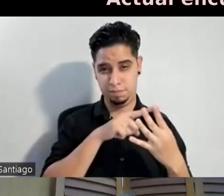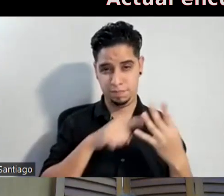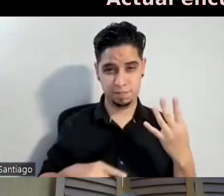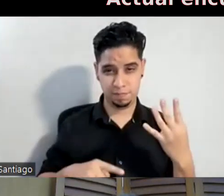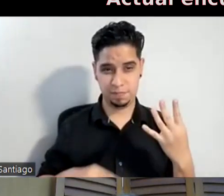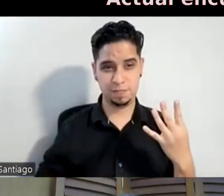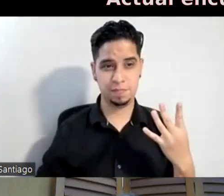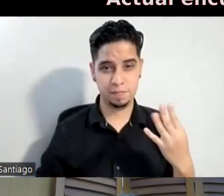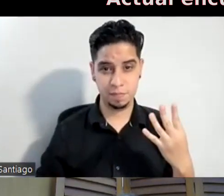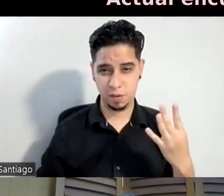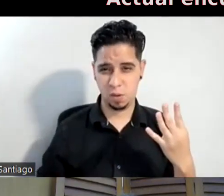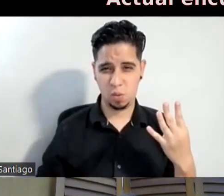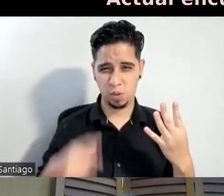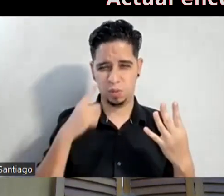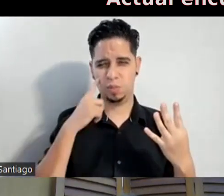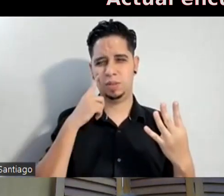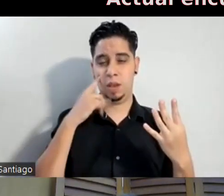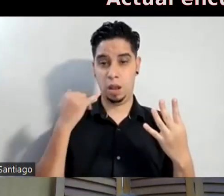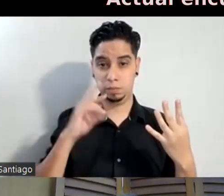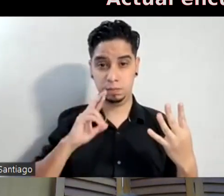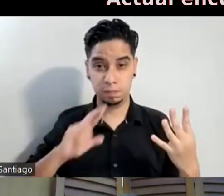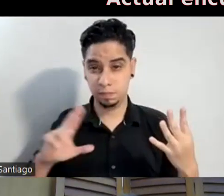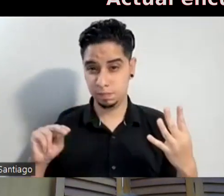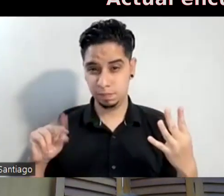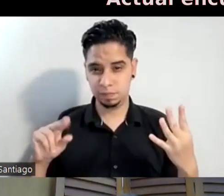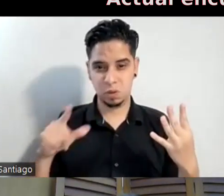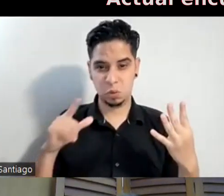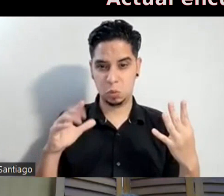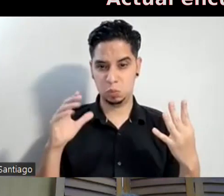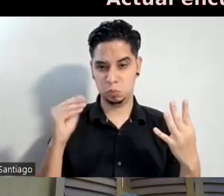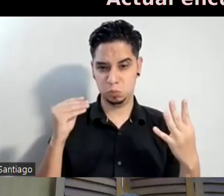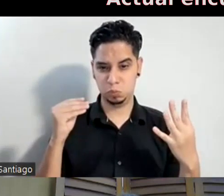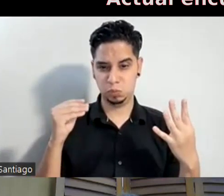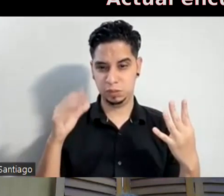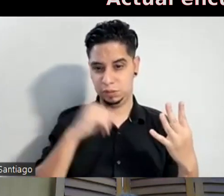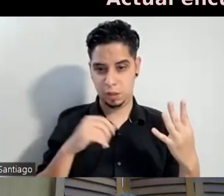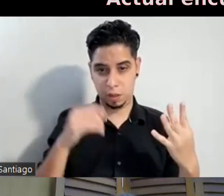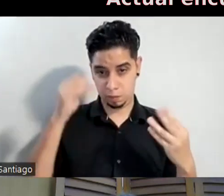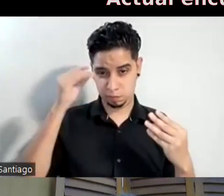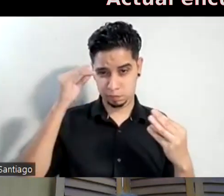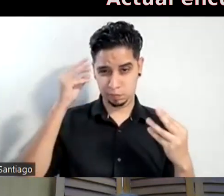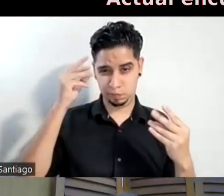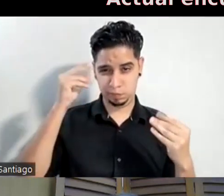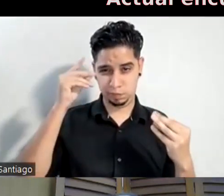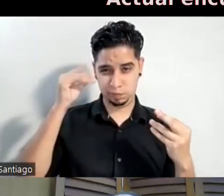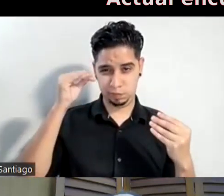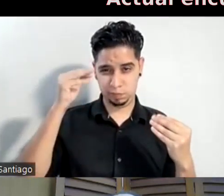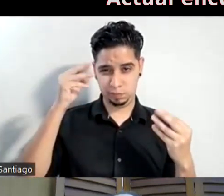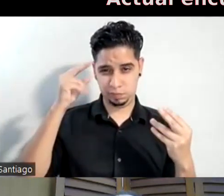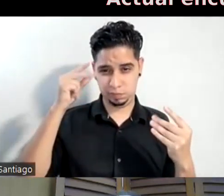¿Cuánto crees, Adelie? No vamos a contestar la hora, pero tírala a ver. Bueno. ¿Qué tú crees? No sé. O Mastercard